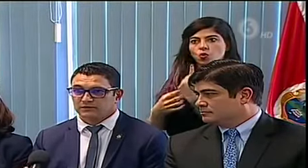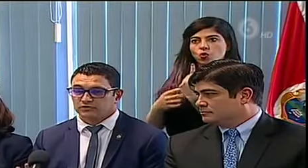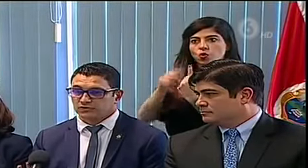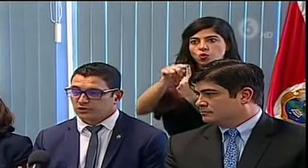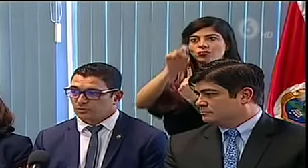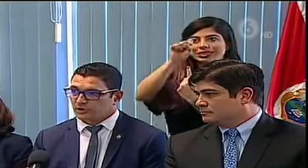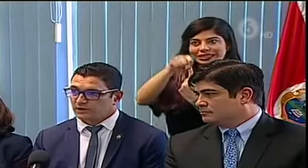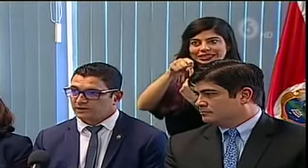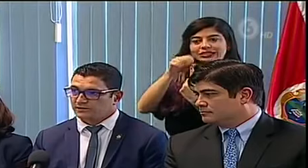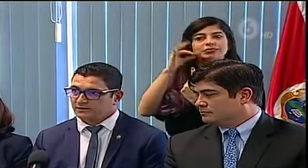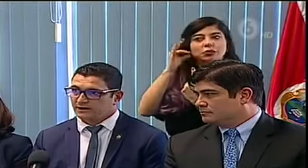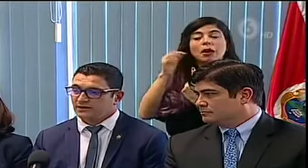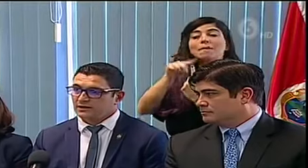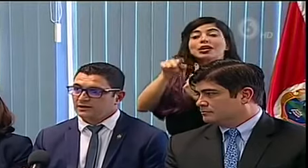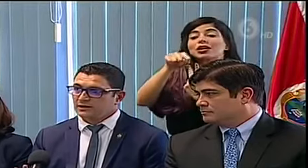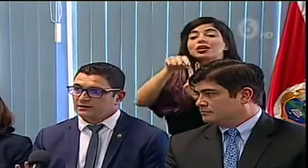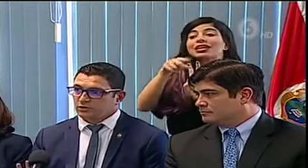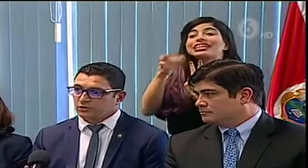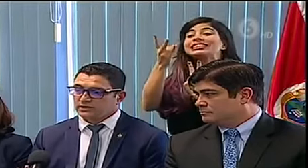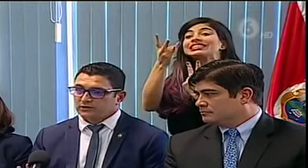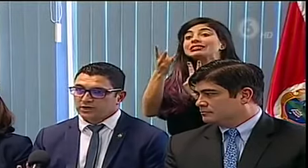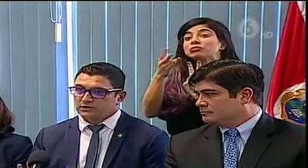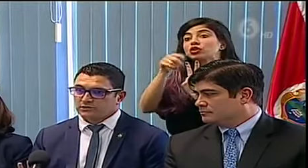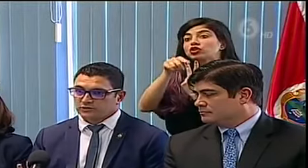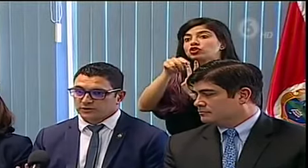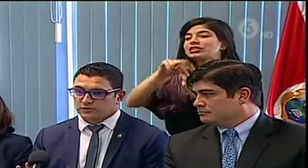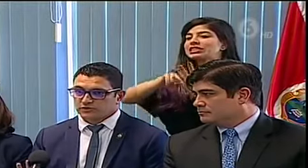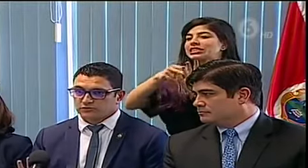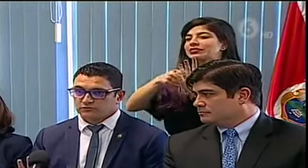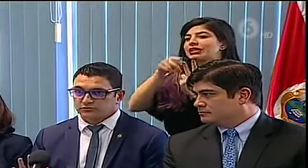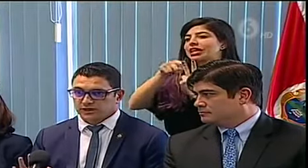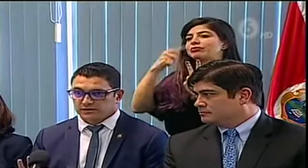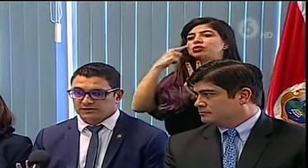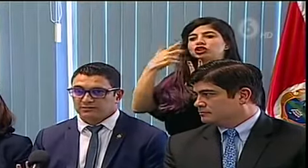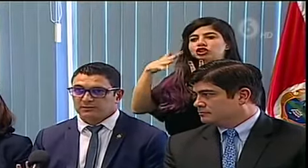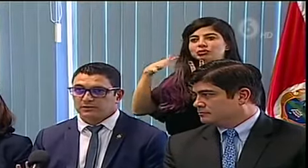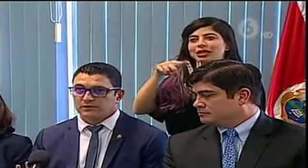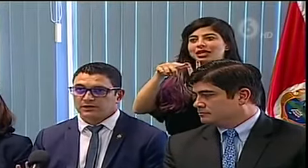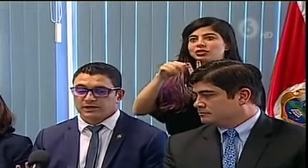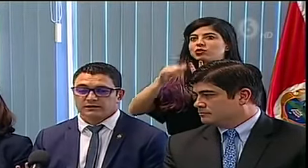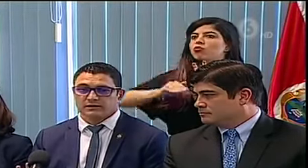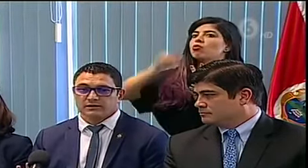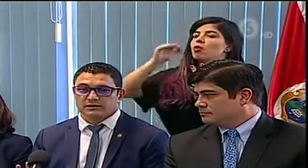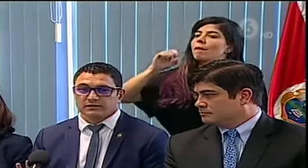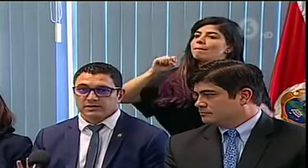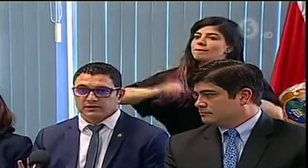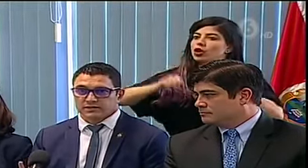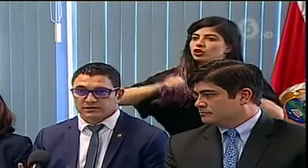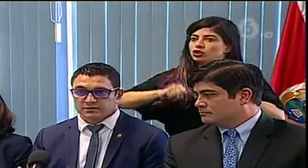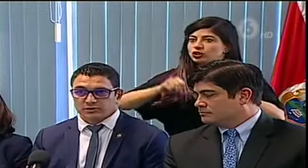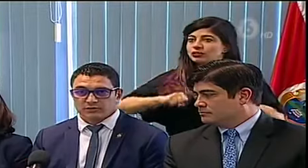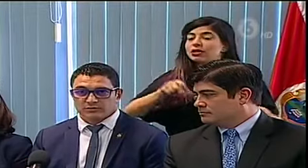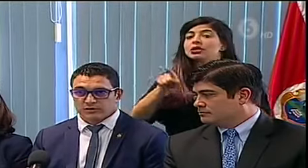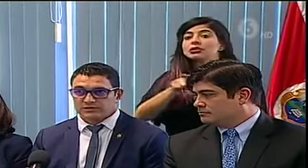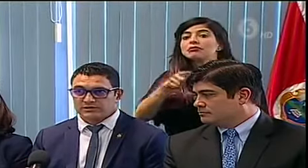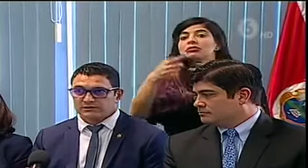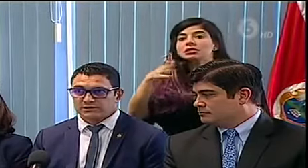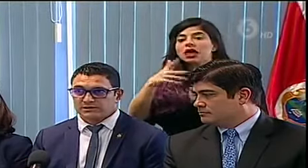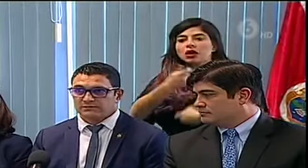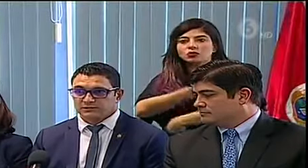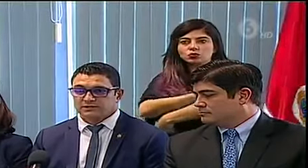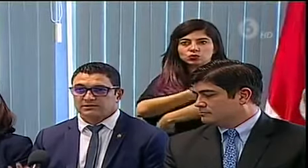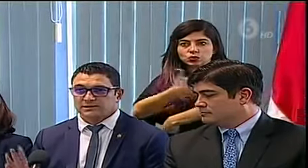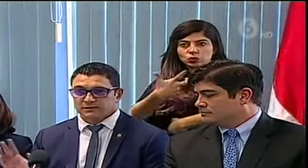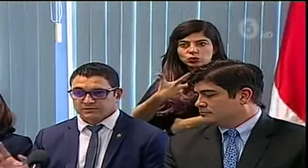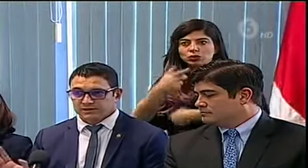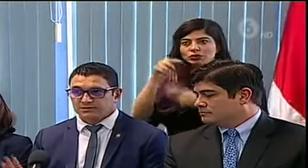inmediatamente, como ustedes lo podrán entender, se convierte en un caso sospechoso de altísima probabilidad. Ya también se le tomaron las muestras